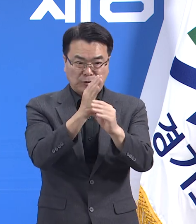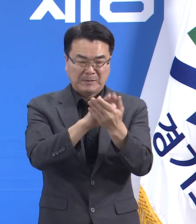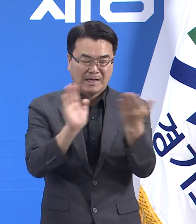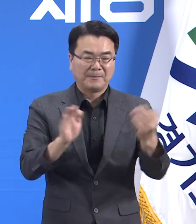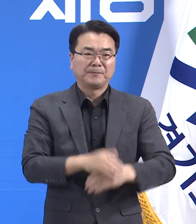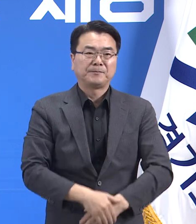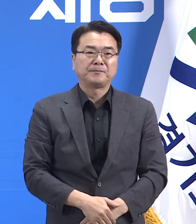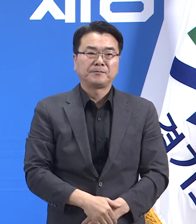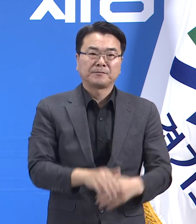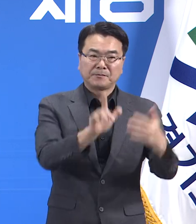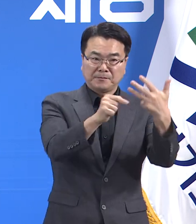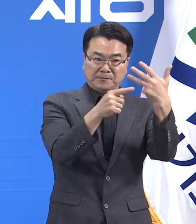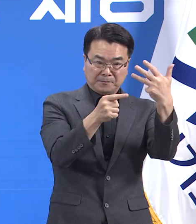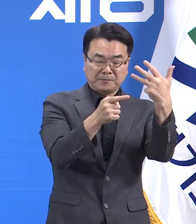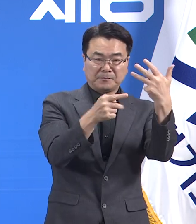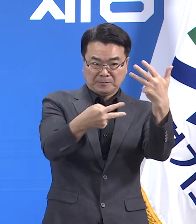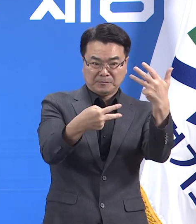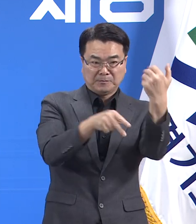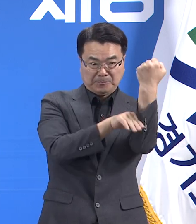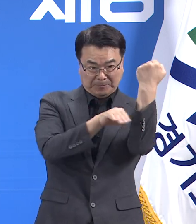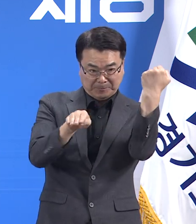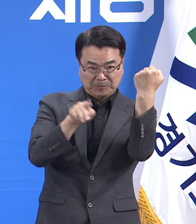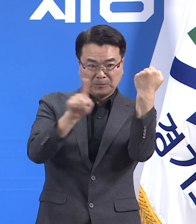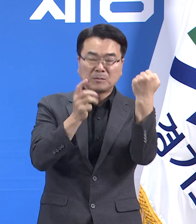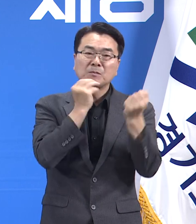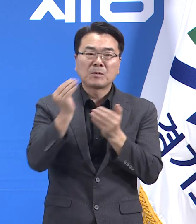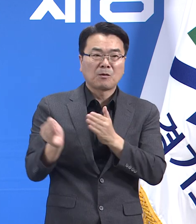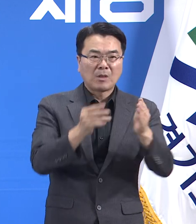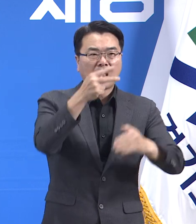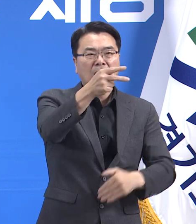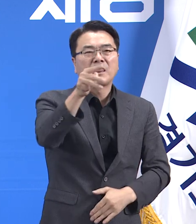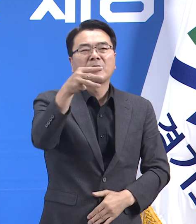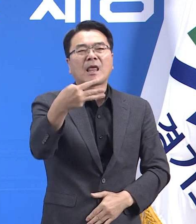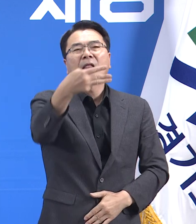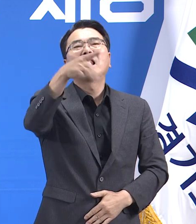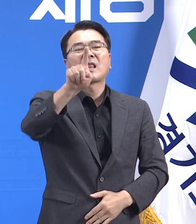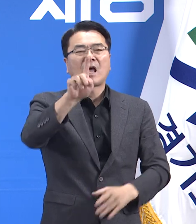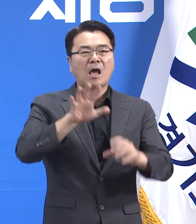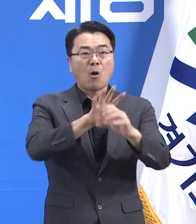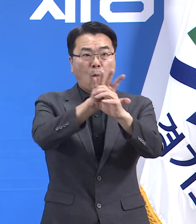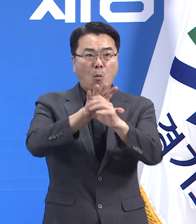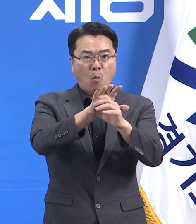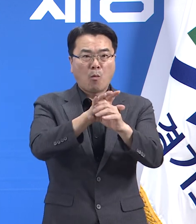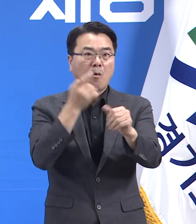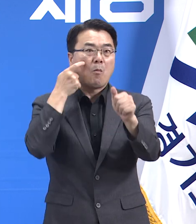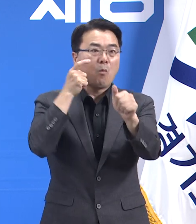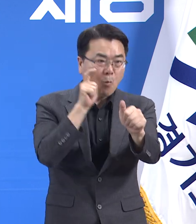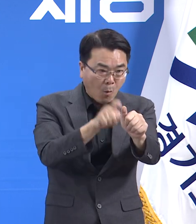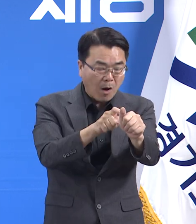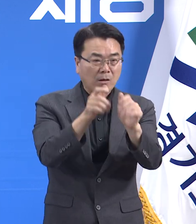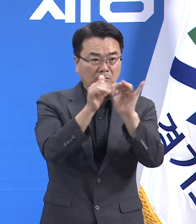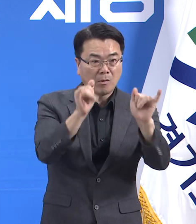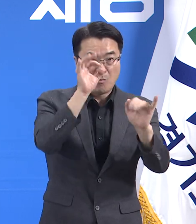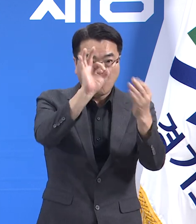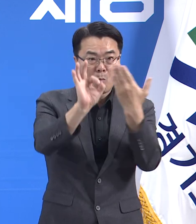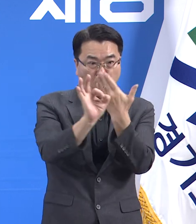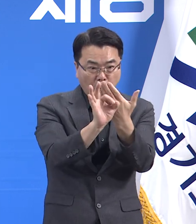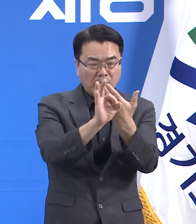8월 2일 기준 경기도에서 델타 변이 바이러스 감염이 확인된 확진자는 1